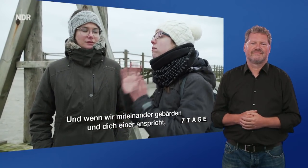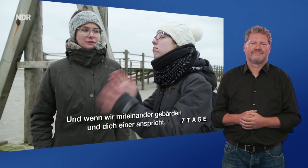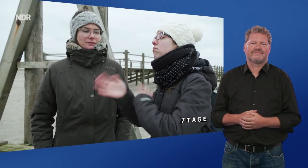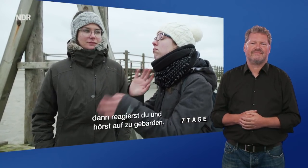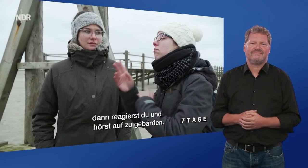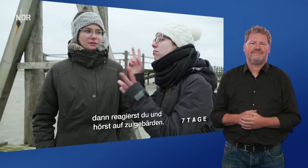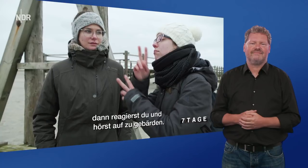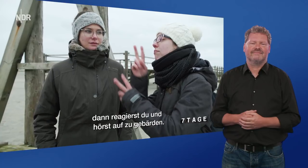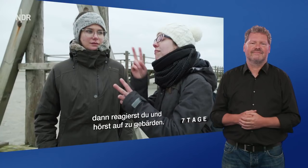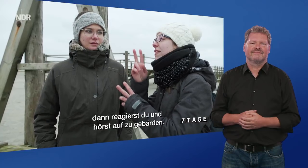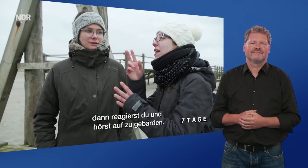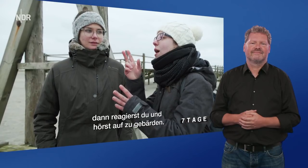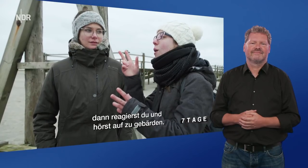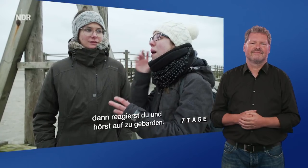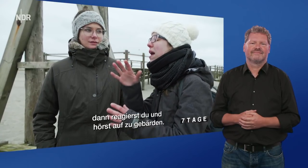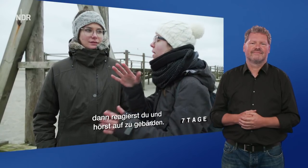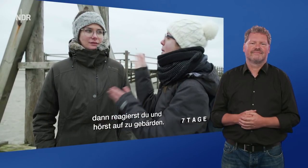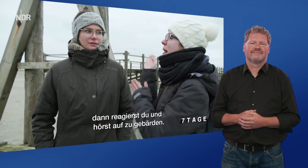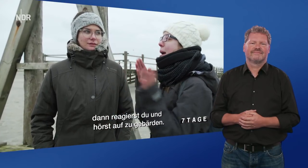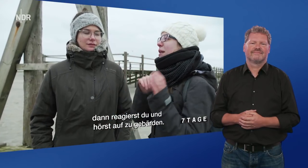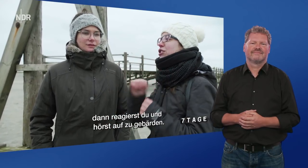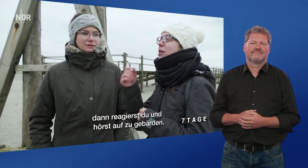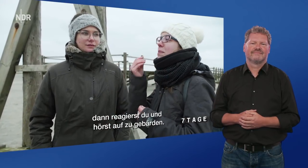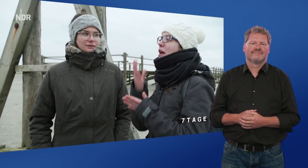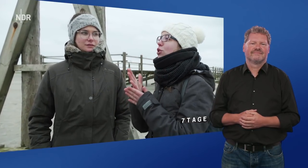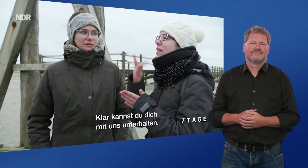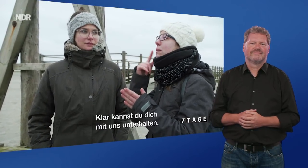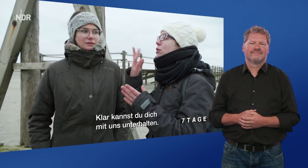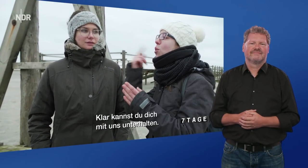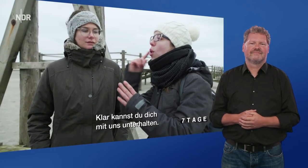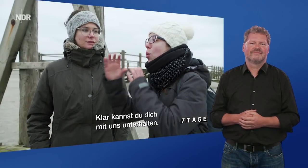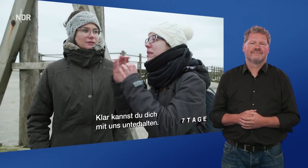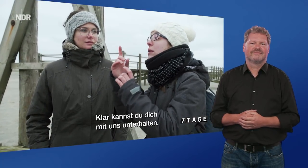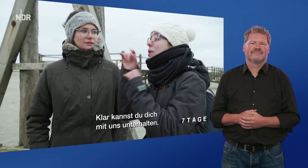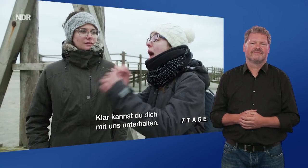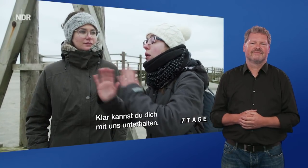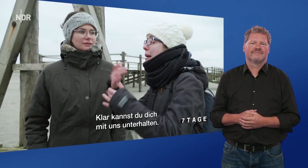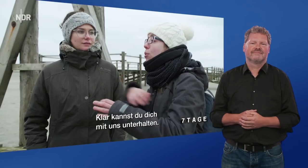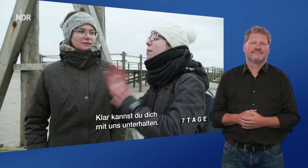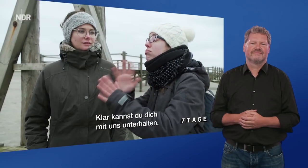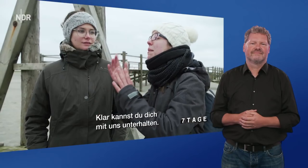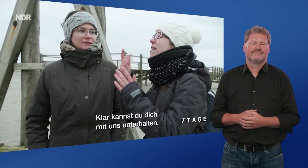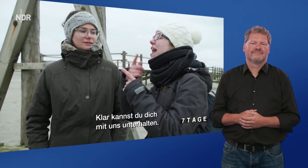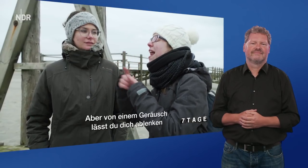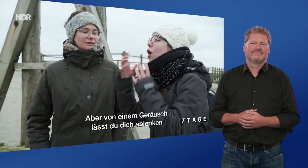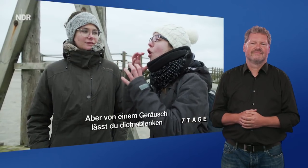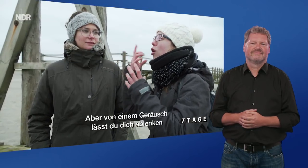sie Wie, es wie als Sie? Wie,